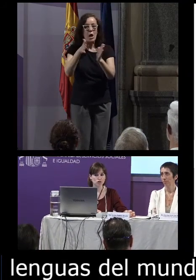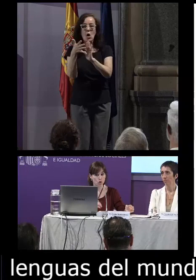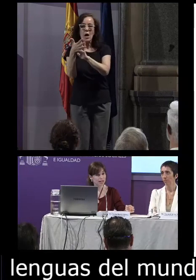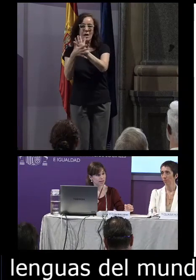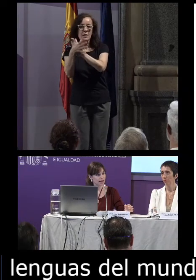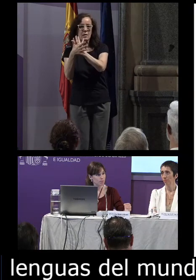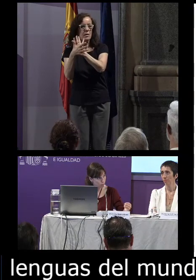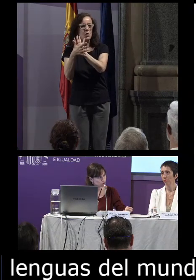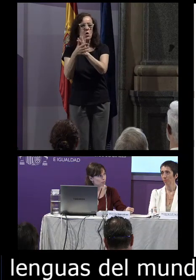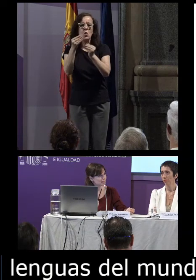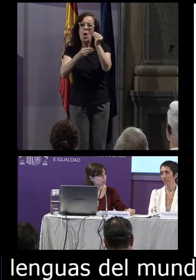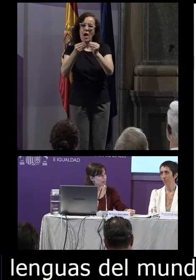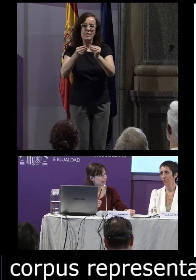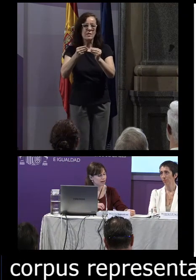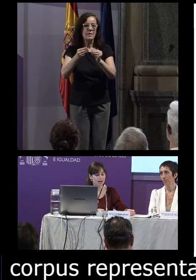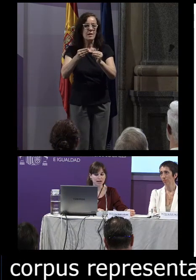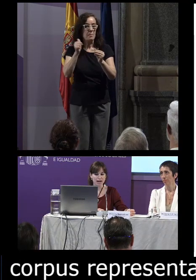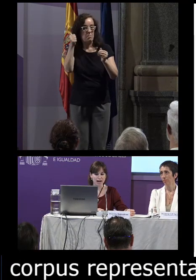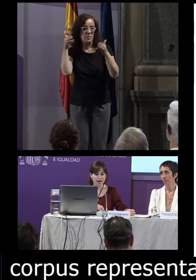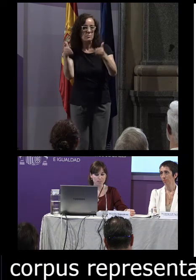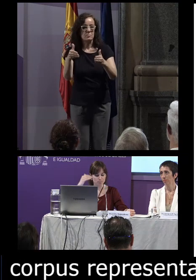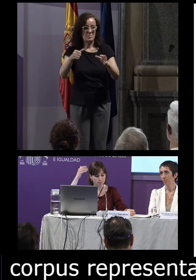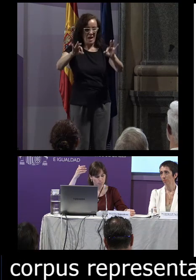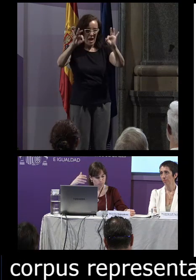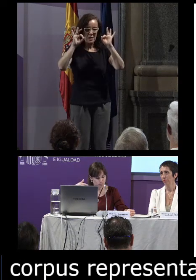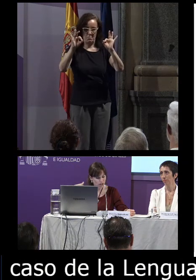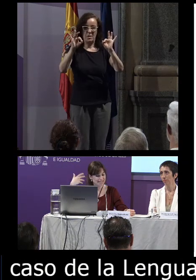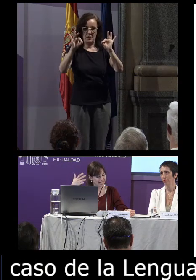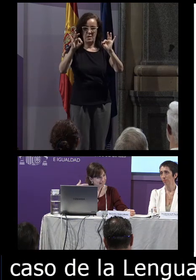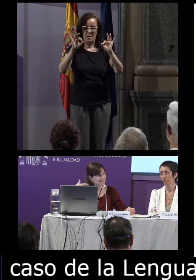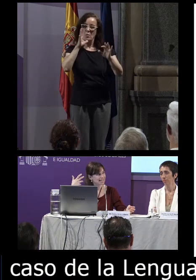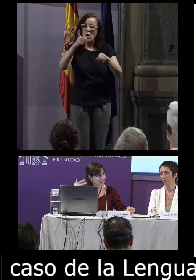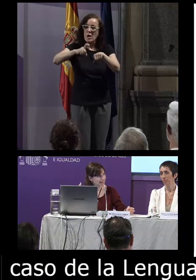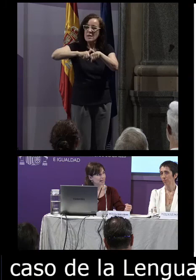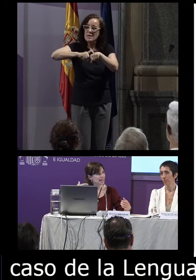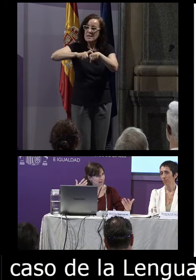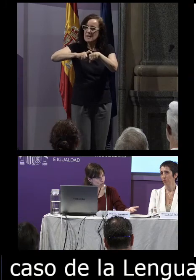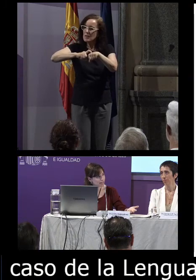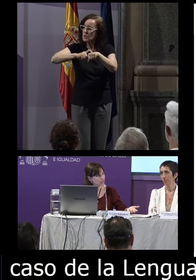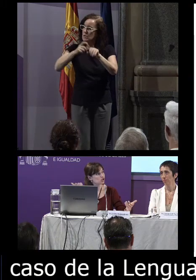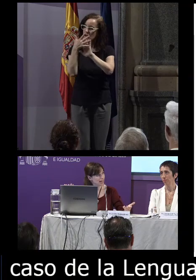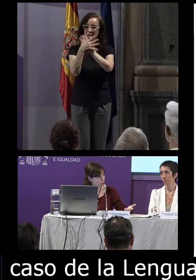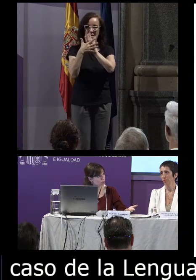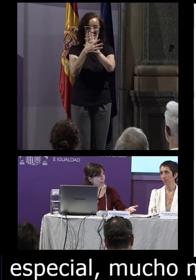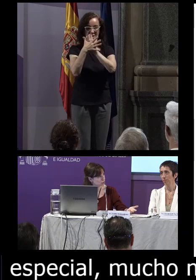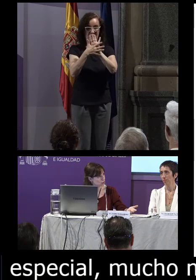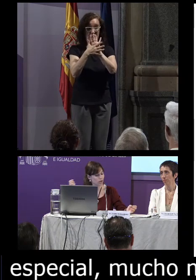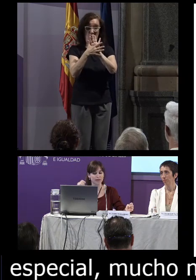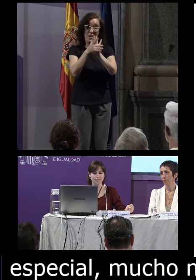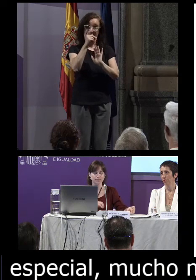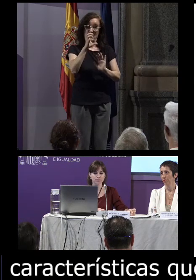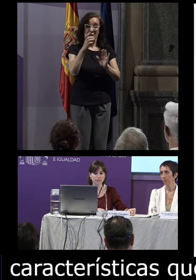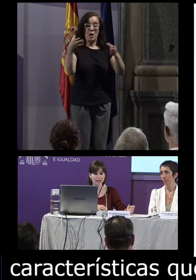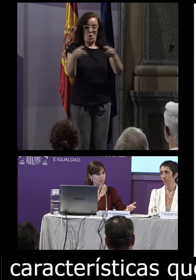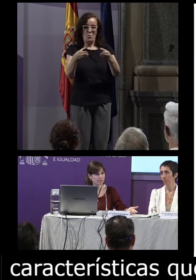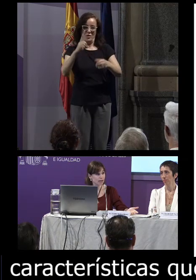signos lo hace mucho más especial por las características que tiene la lengua de signos y la comunidad sorda.